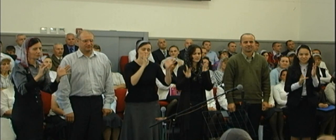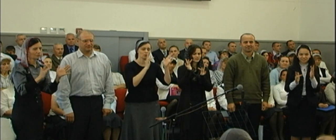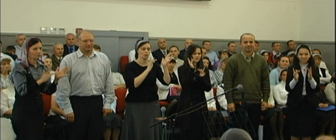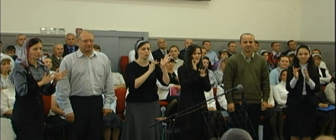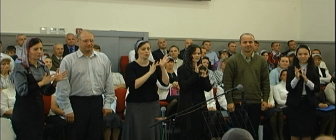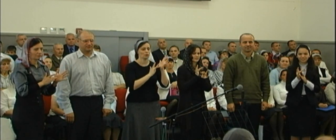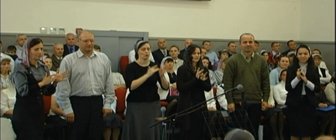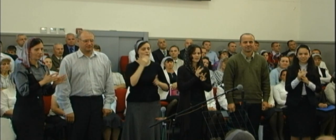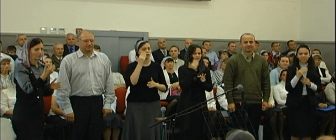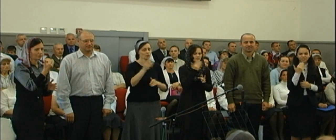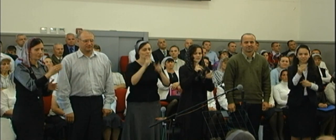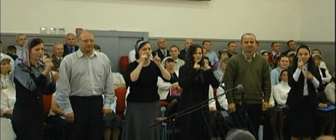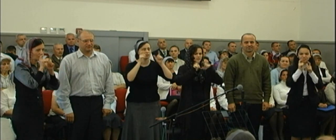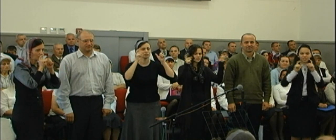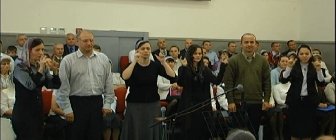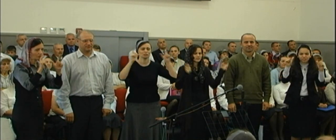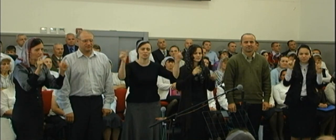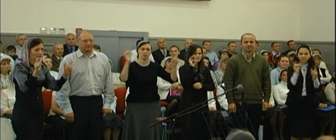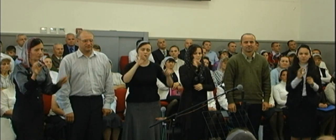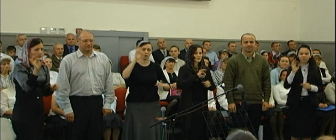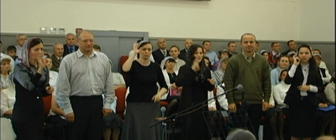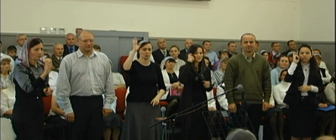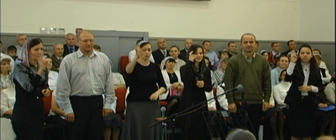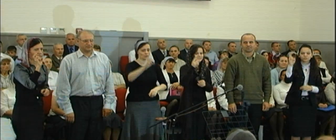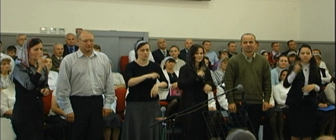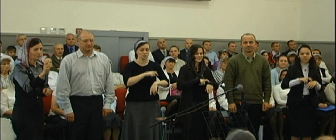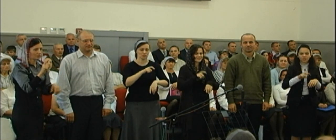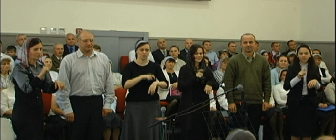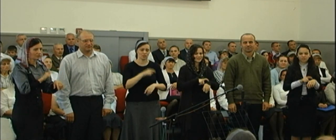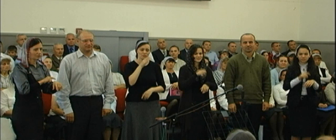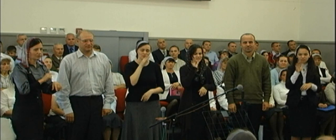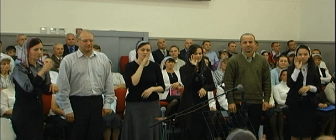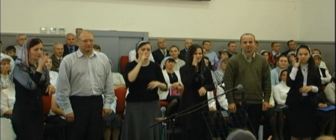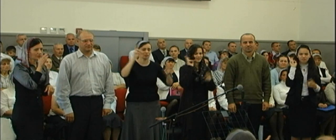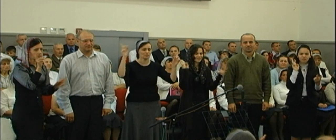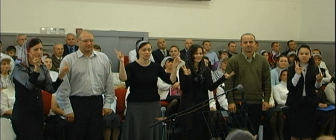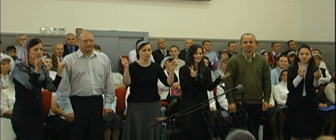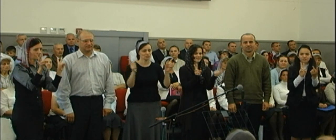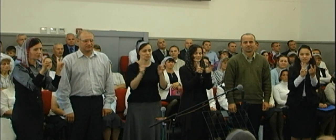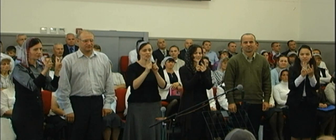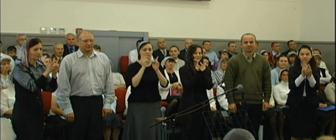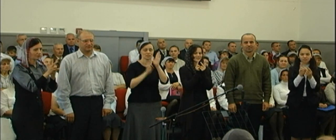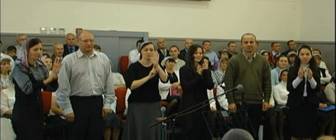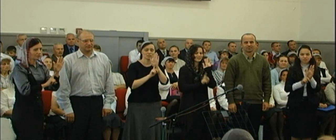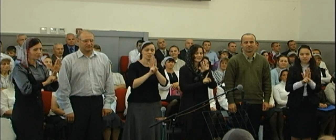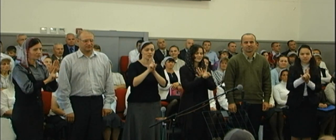Ты воскликнешь О, Боже, час встречи настал